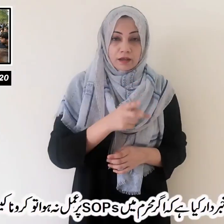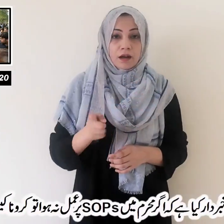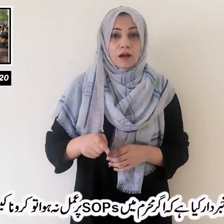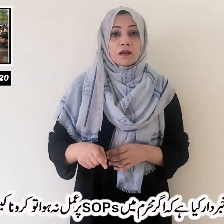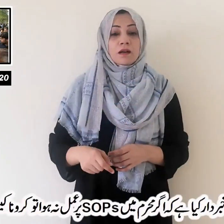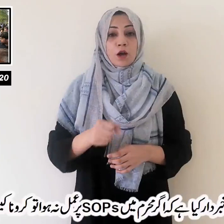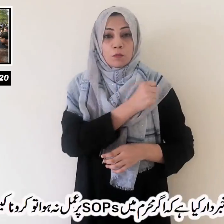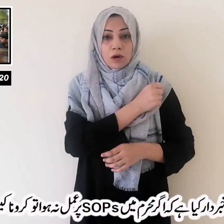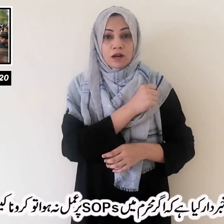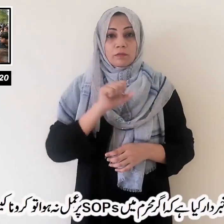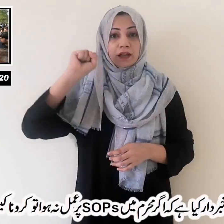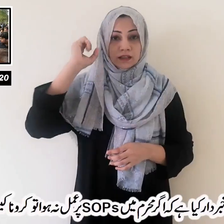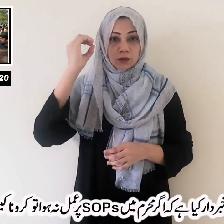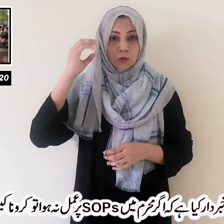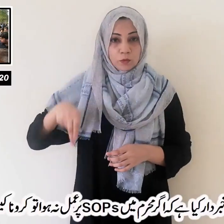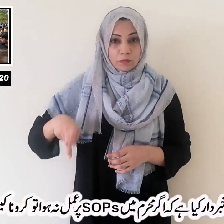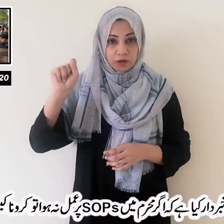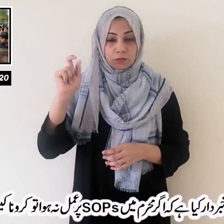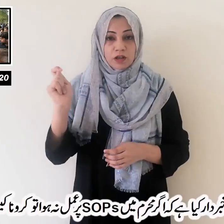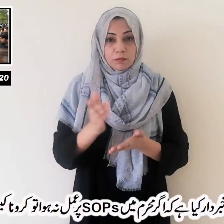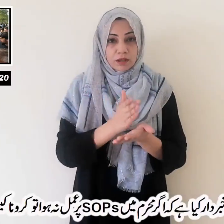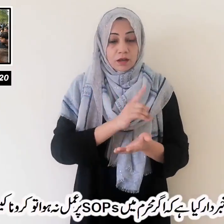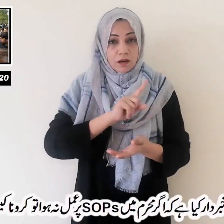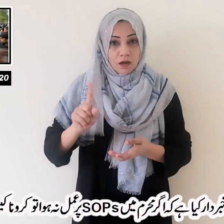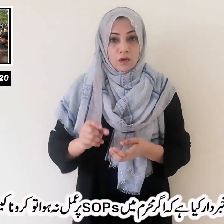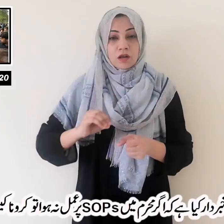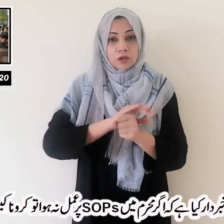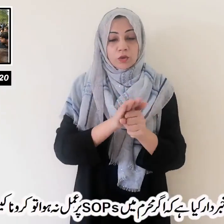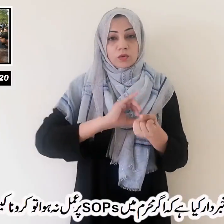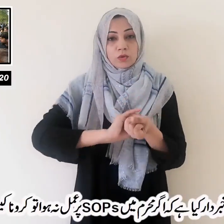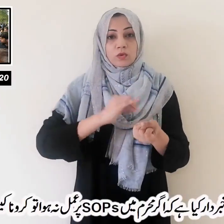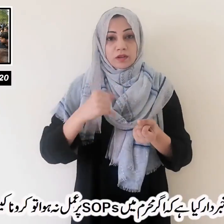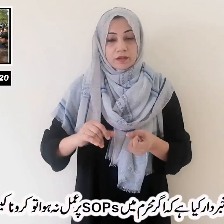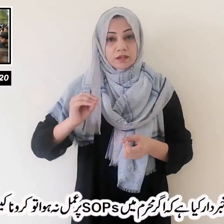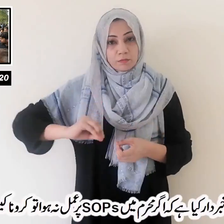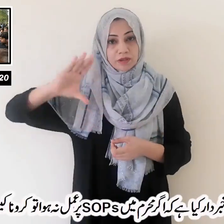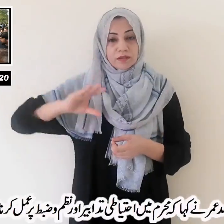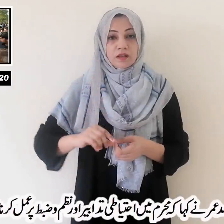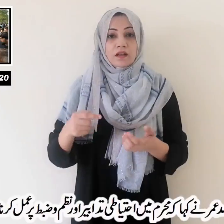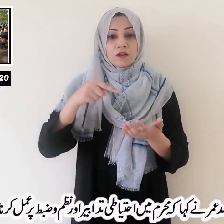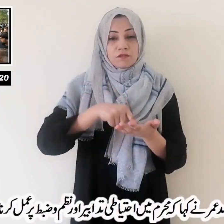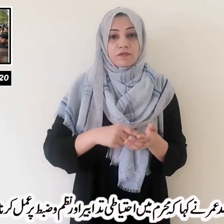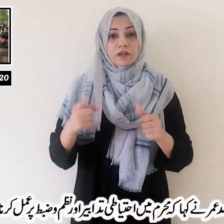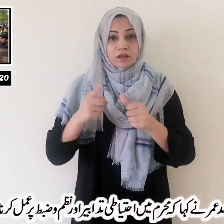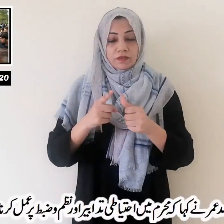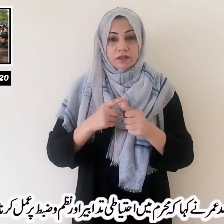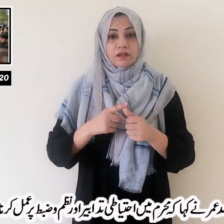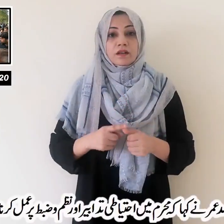کہ اگر محرم میں ایسو پیس پر عمل نہ ہوا تو کرونا کیسز بھڑ سکتے ہیں وفاقی وزیر عصد عمر نے